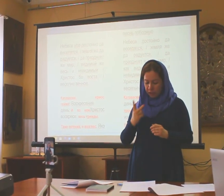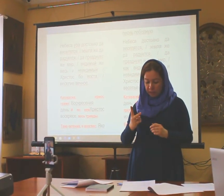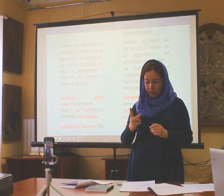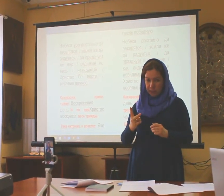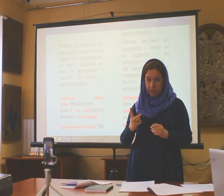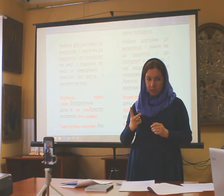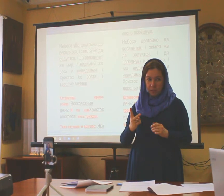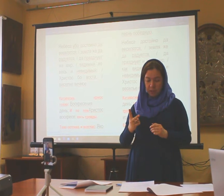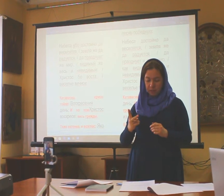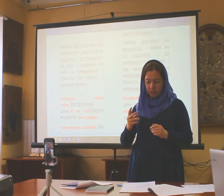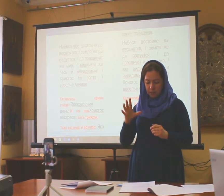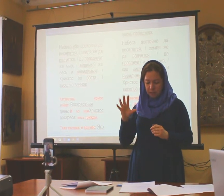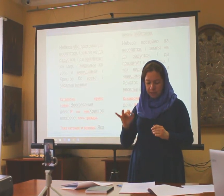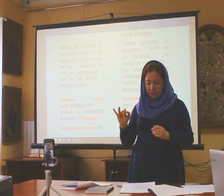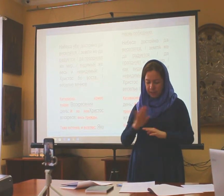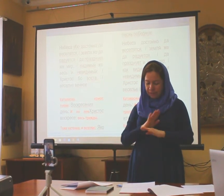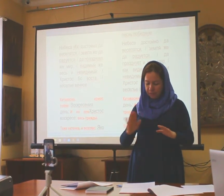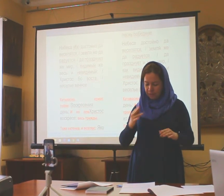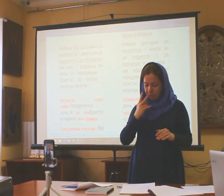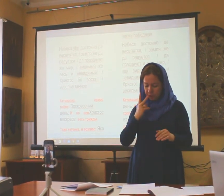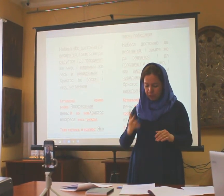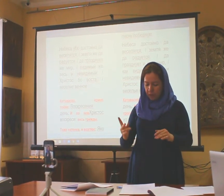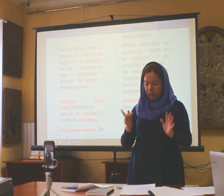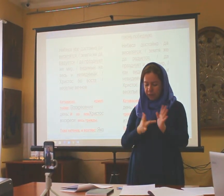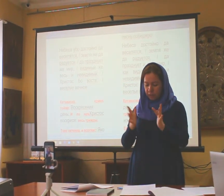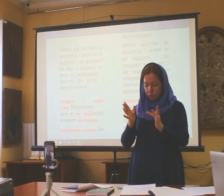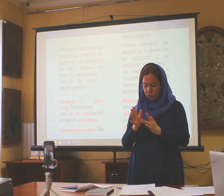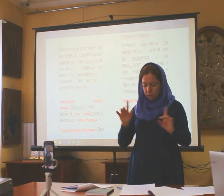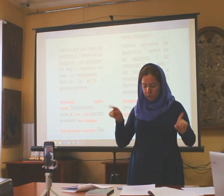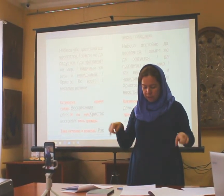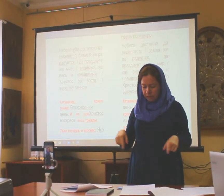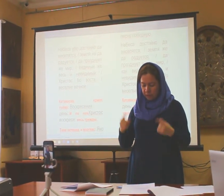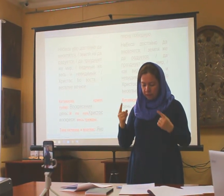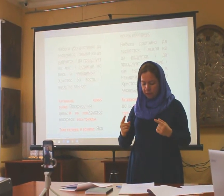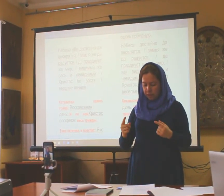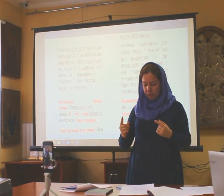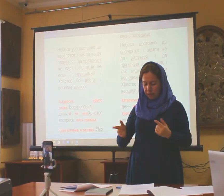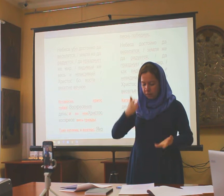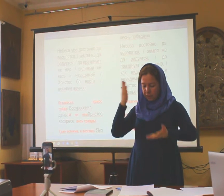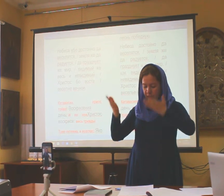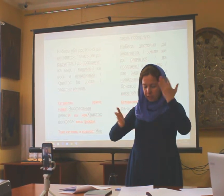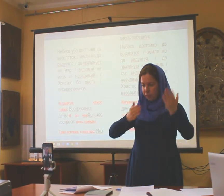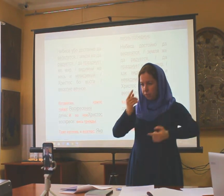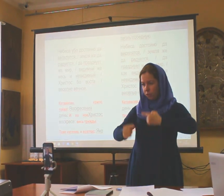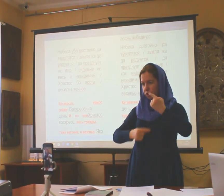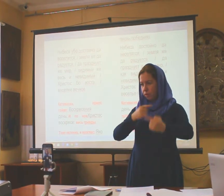видимый, весь и невидимый, весь и невидимый, Христос поста, веселье вечное.